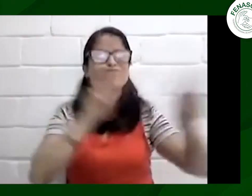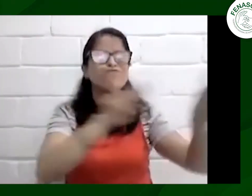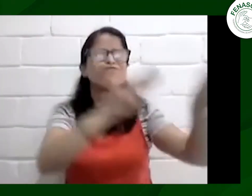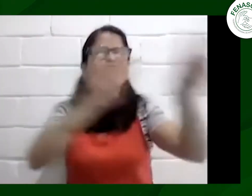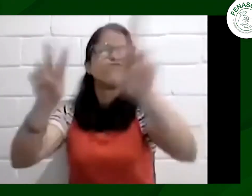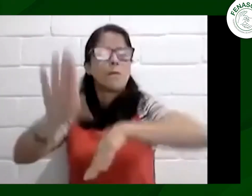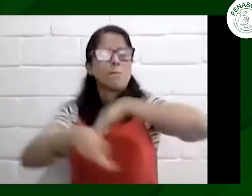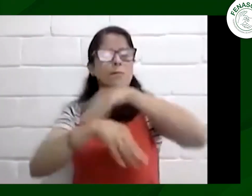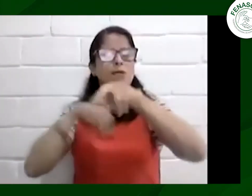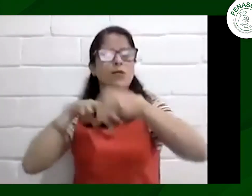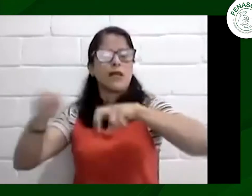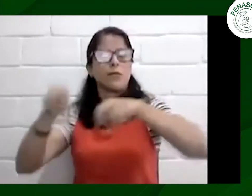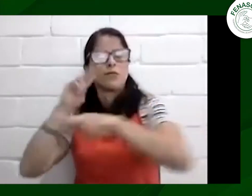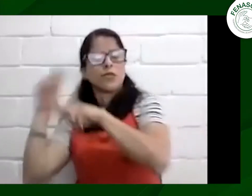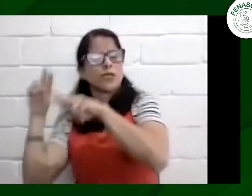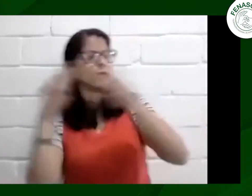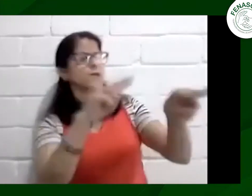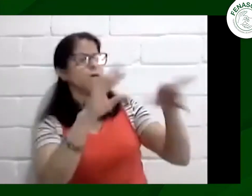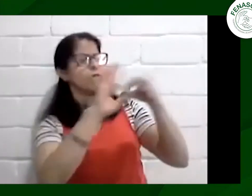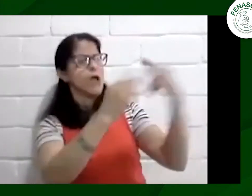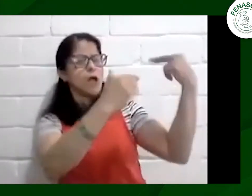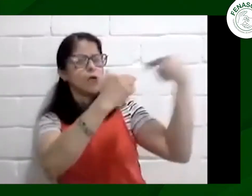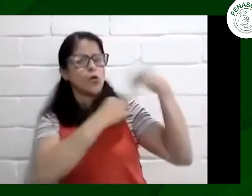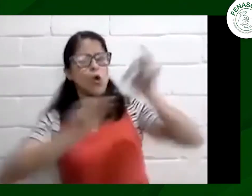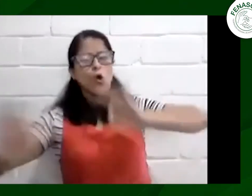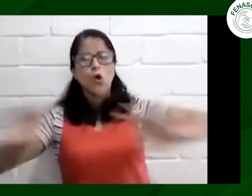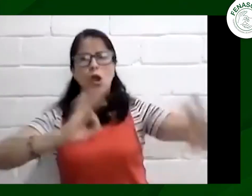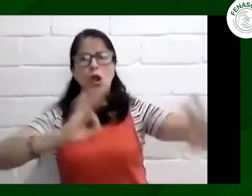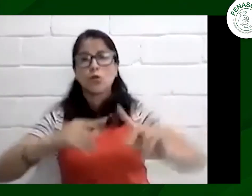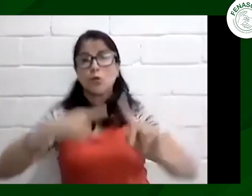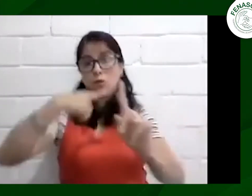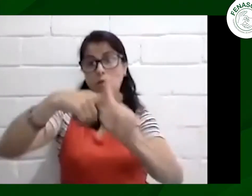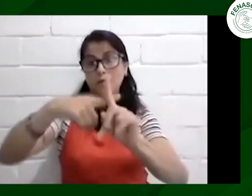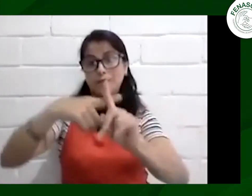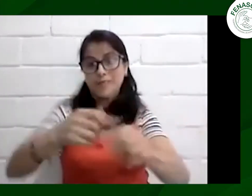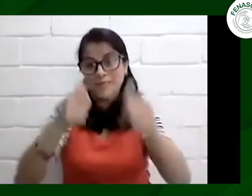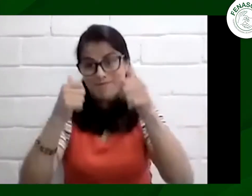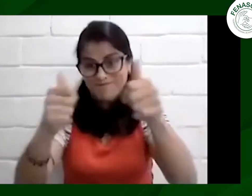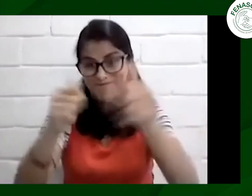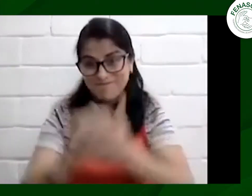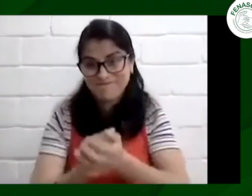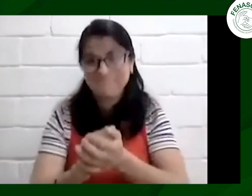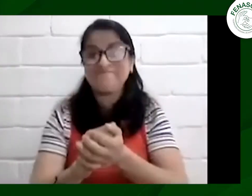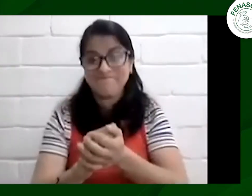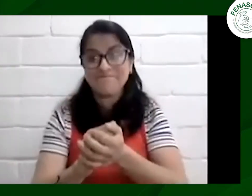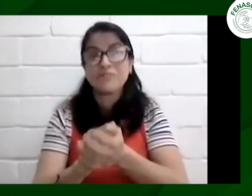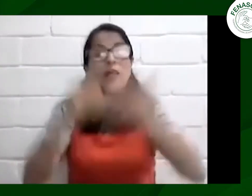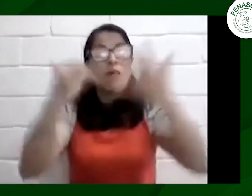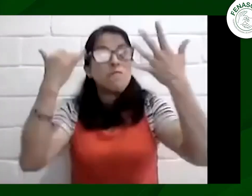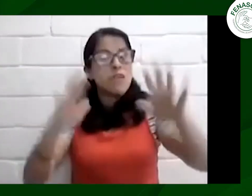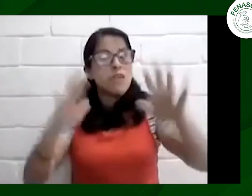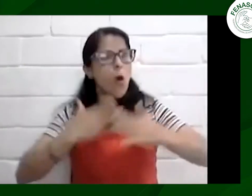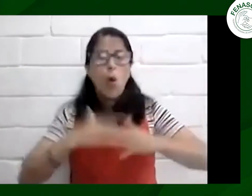para que se nos pudiera identificar y que las personas del ministerio de tránsito supieran quienes eran los organizadores